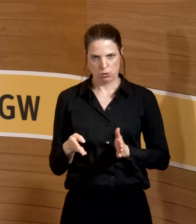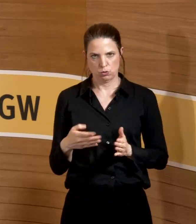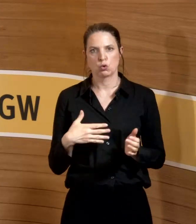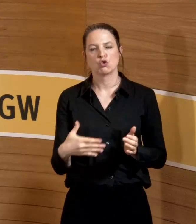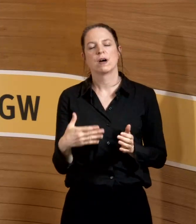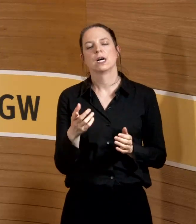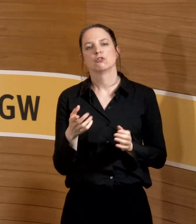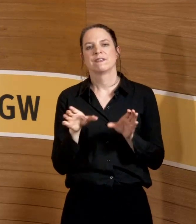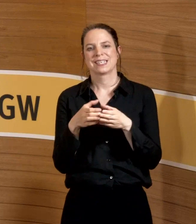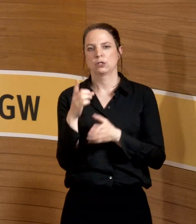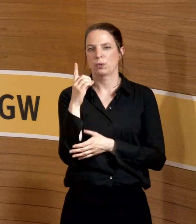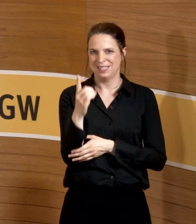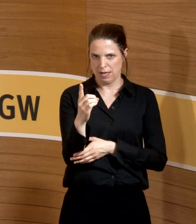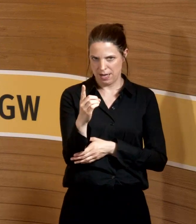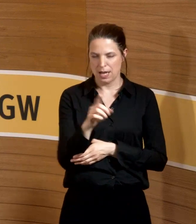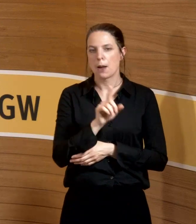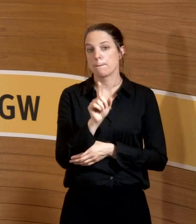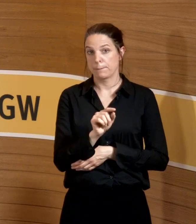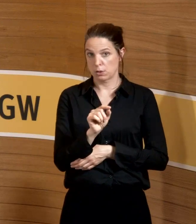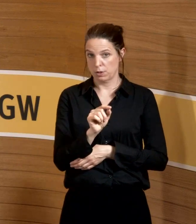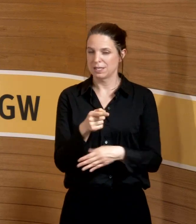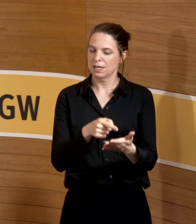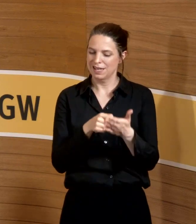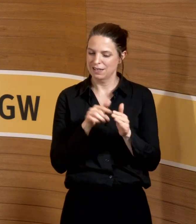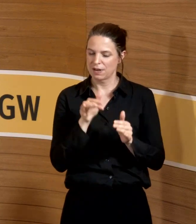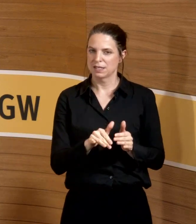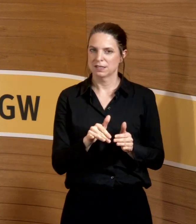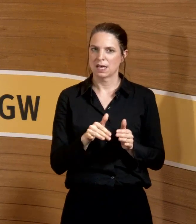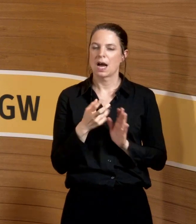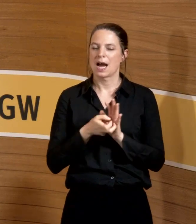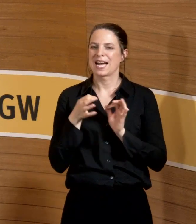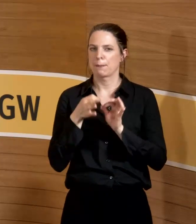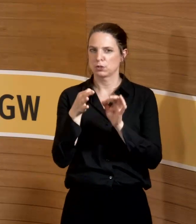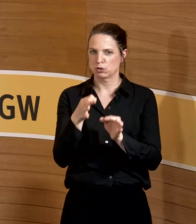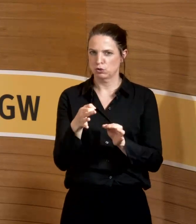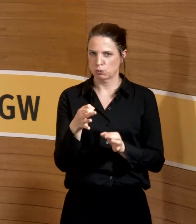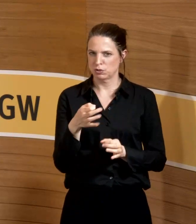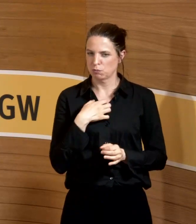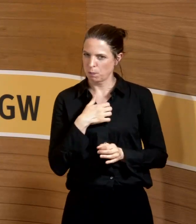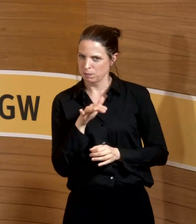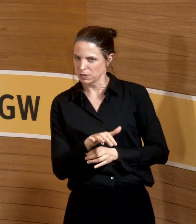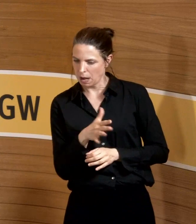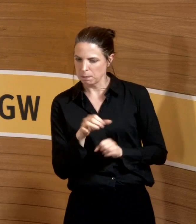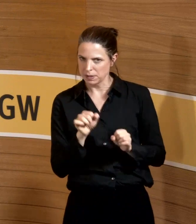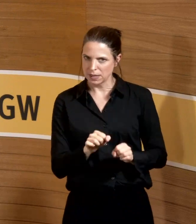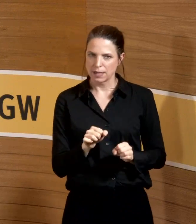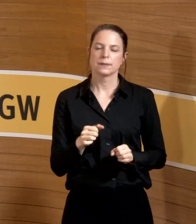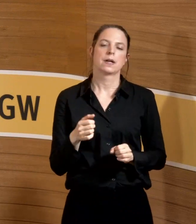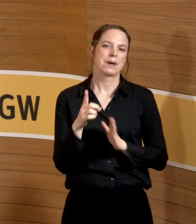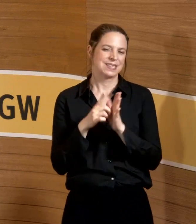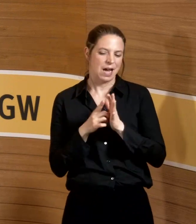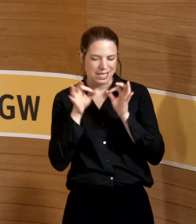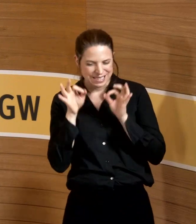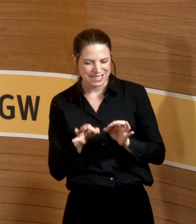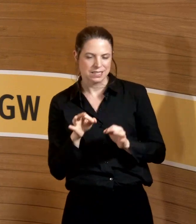D ausgegeben worden. Sprich, wir haben Hinweise auf eine Reproduktionstoxizität, haben nicht genügend Daten, um das weiter zu